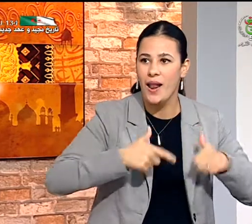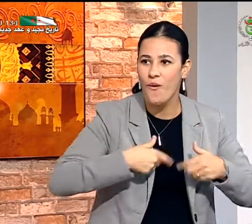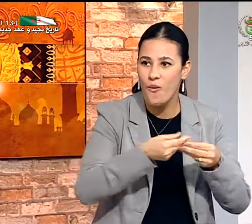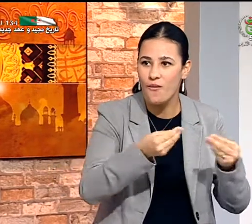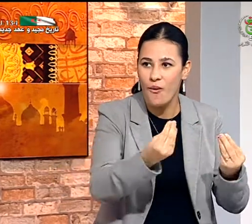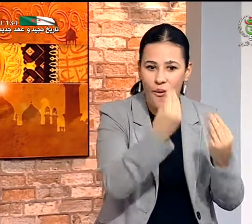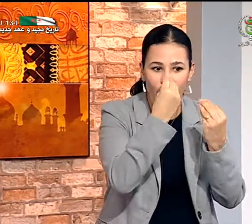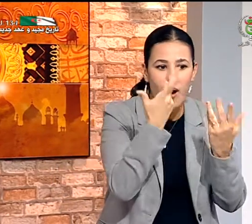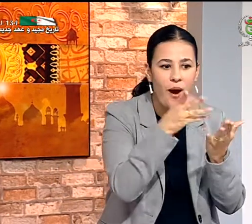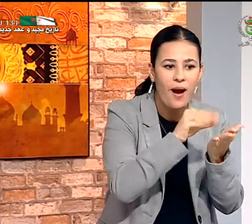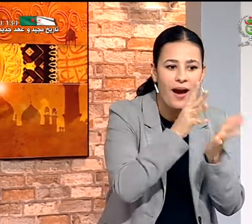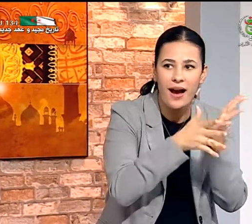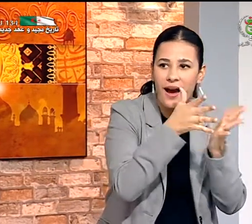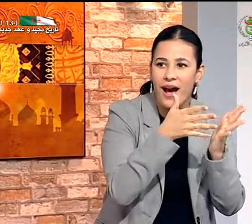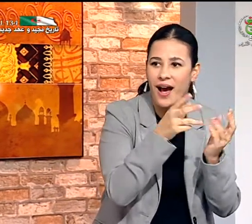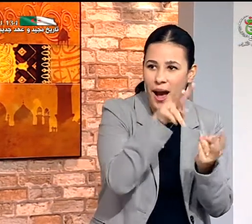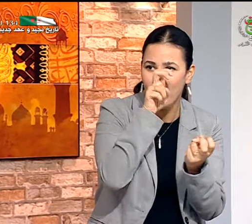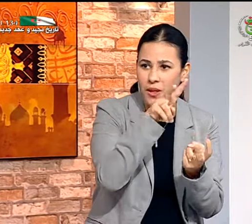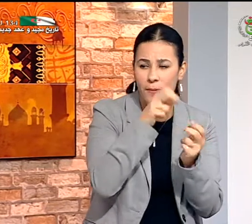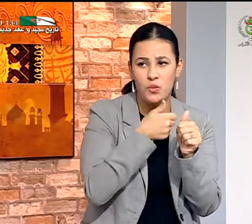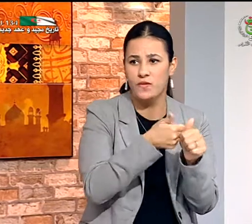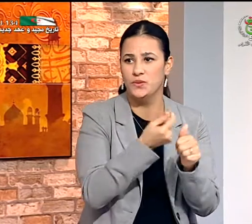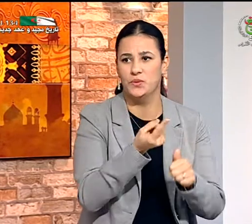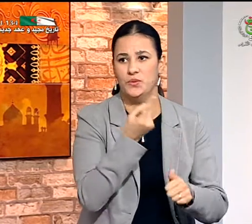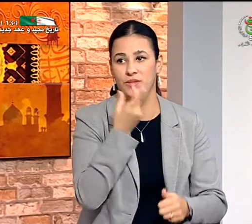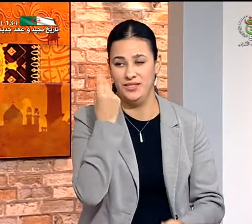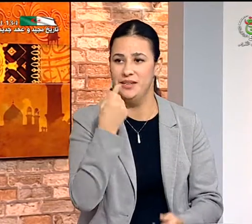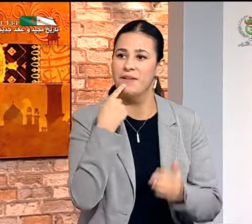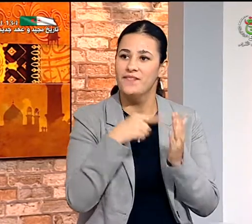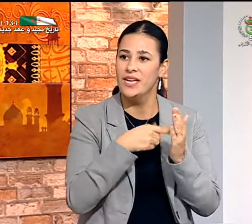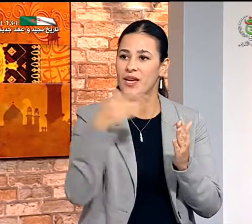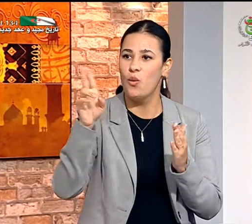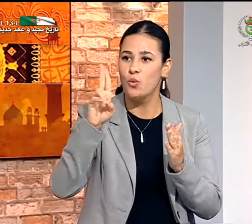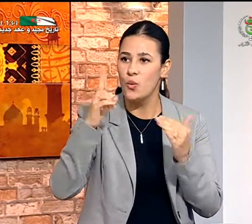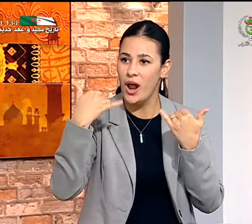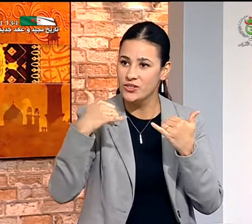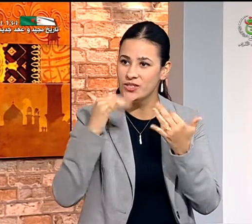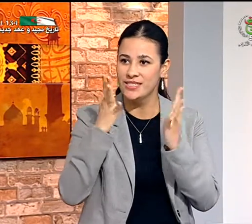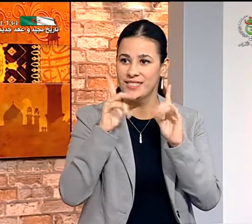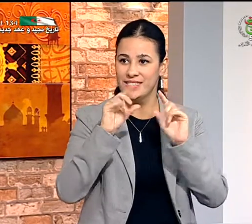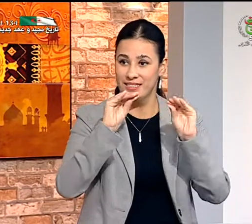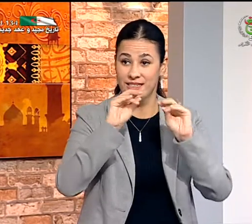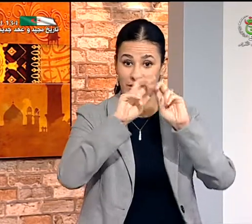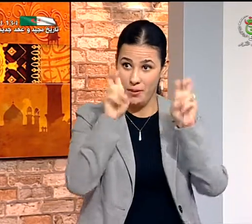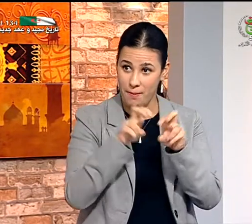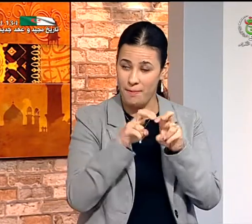يعني مختلفة أنا أظن أنه لا عليها أن يعتمد على اللغة الإشارية